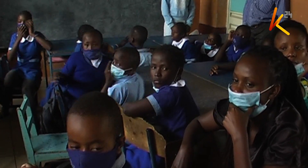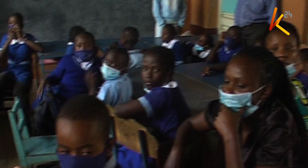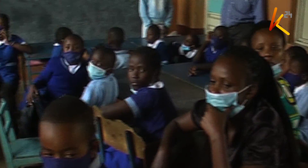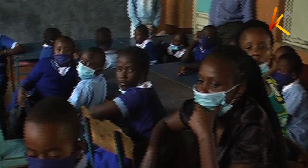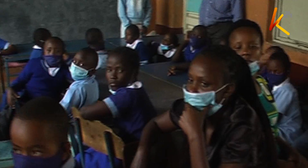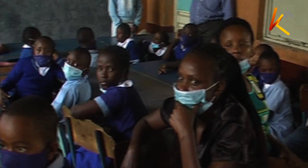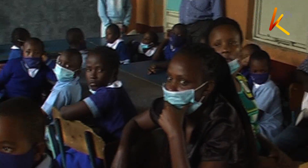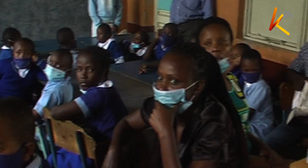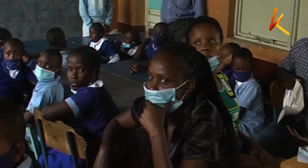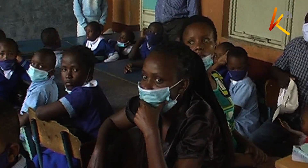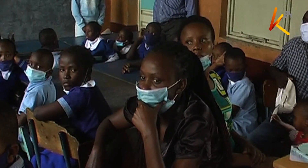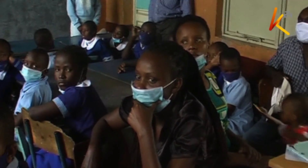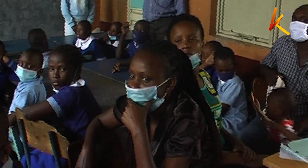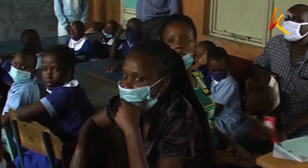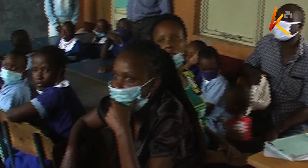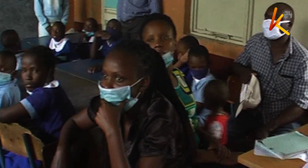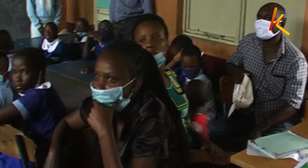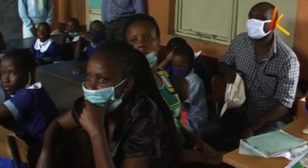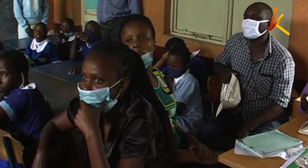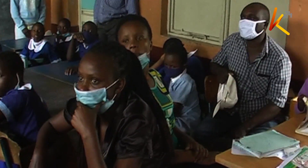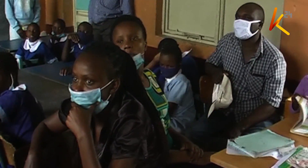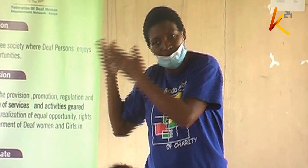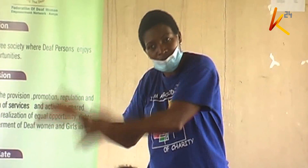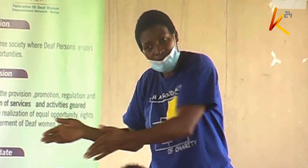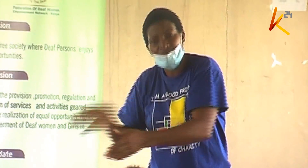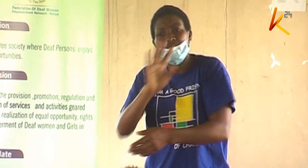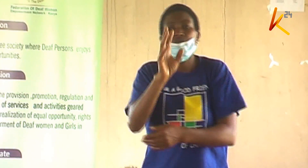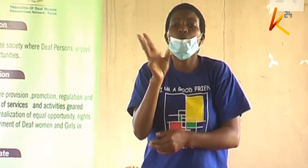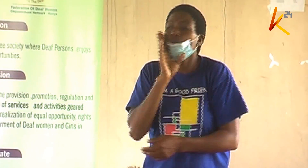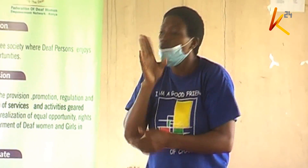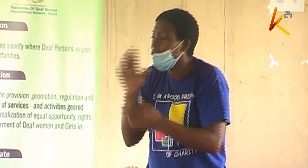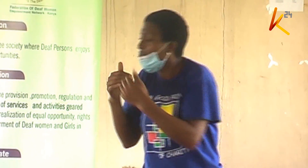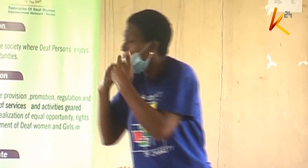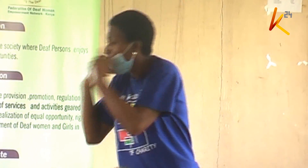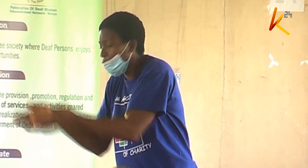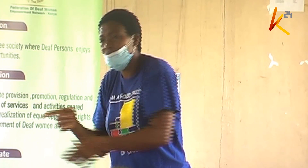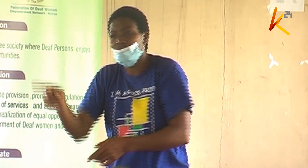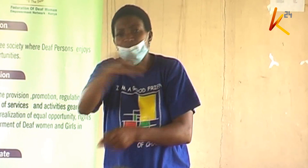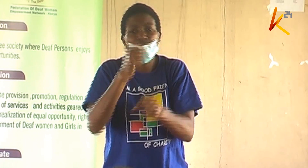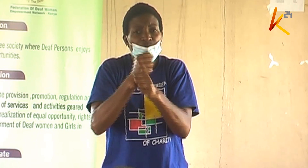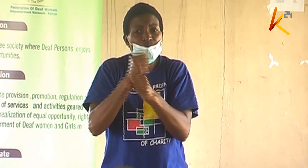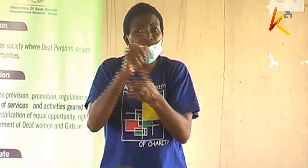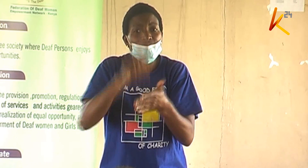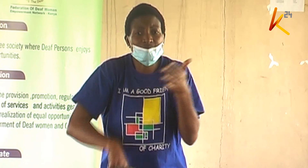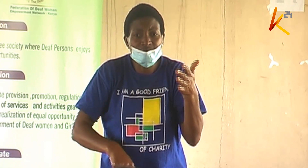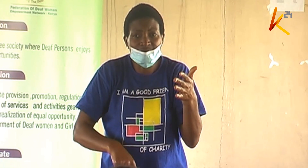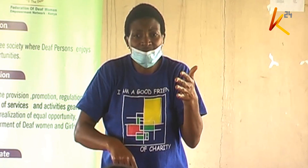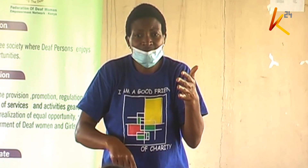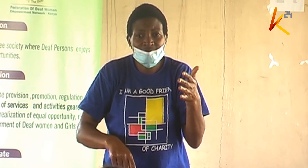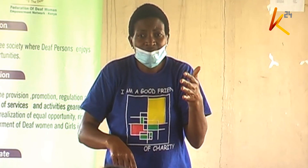hawaja sazo na changamoto hii, afuwa kwa onimbili. Kuvuwa barakoa ili ishara za midomo zionekane na wakifanya hivyo, watakuwa